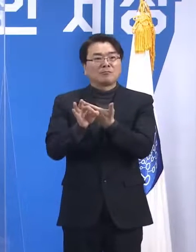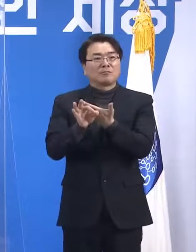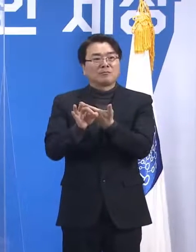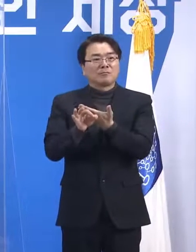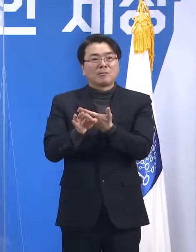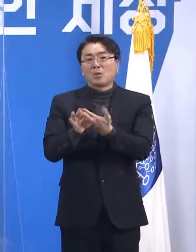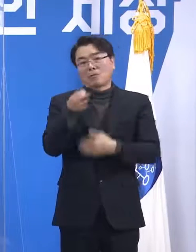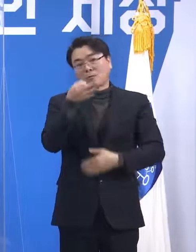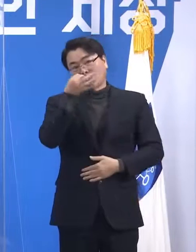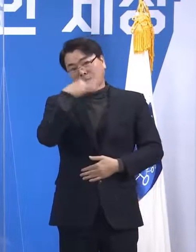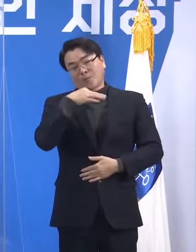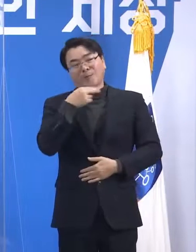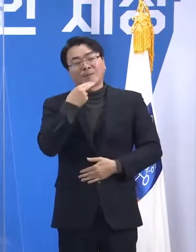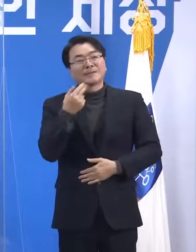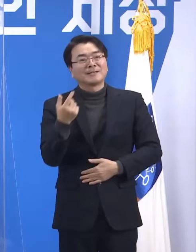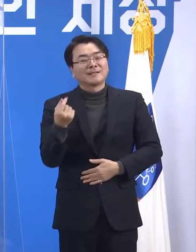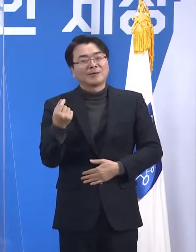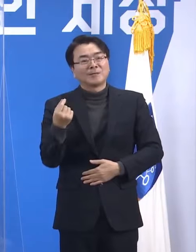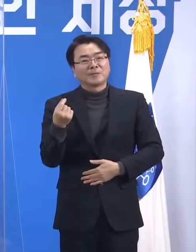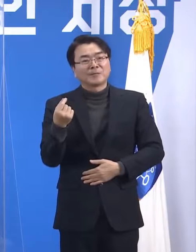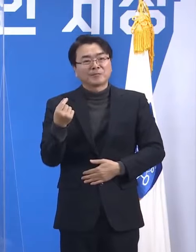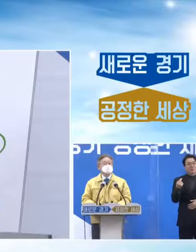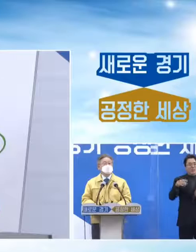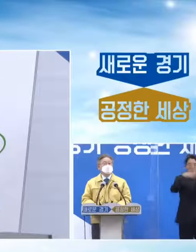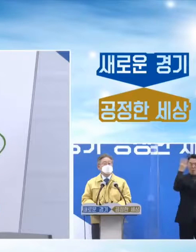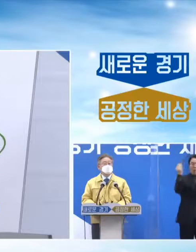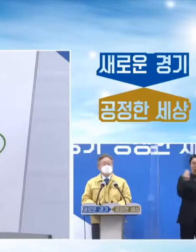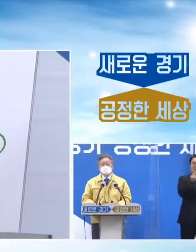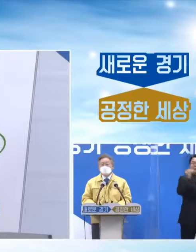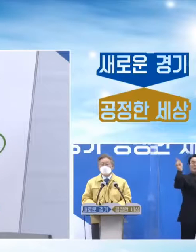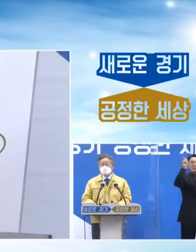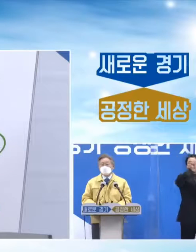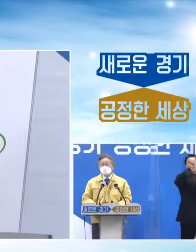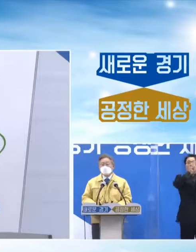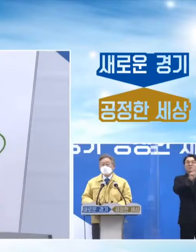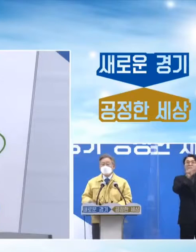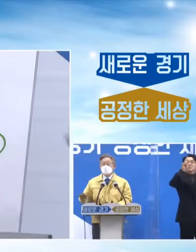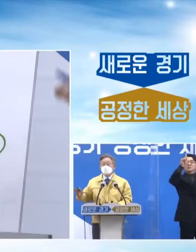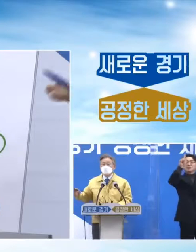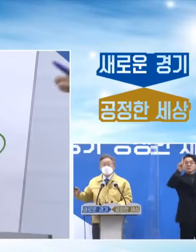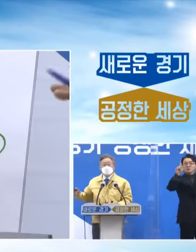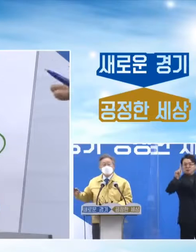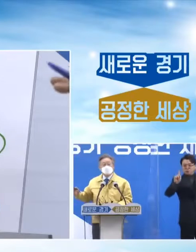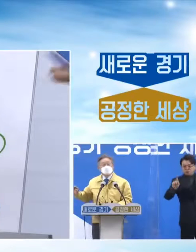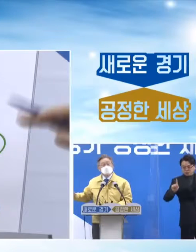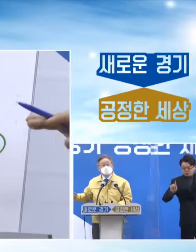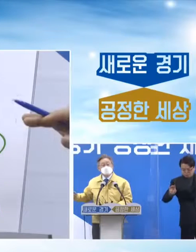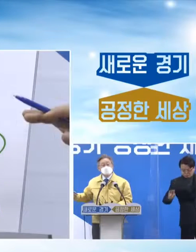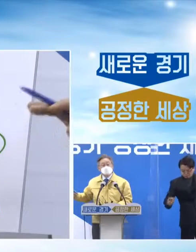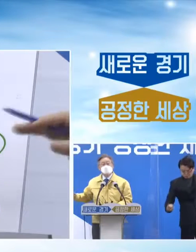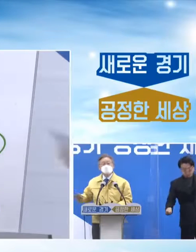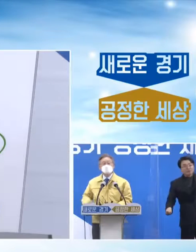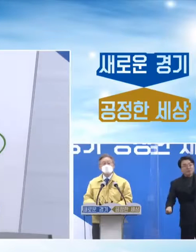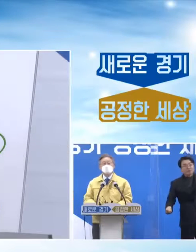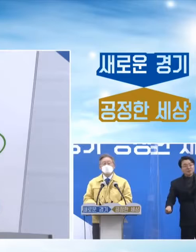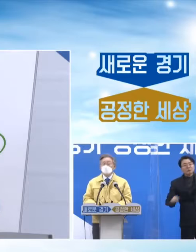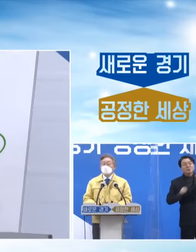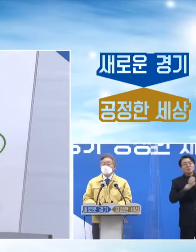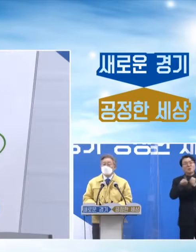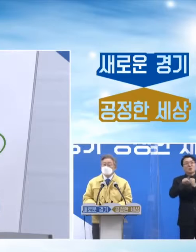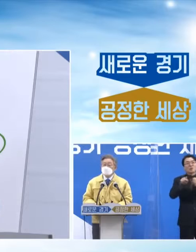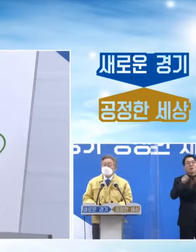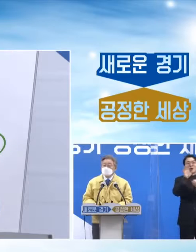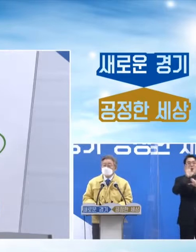없습니다. 완전히 그래프가 수그러든다는 것은 이 코로나가 끝났다라는 걸 의미하고